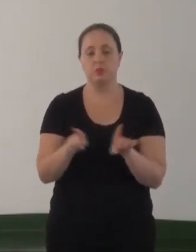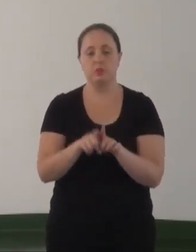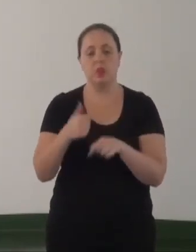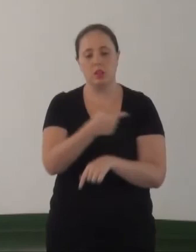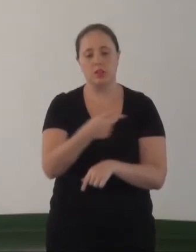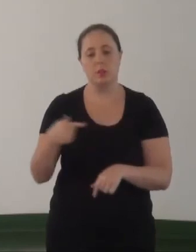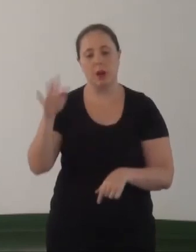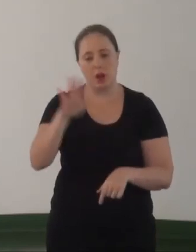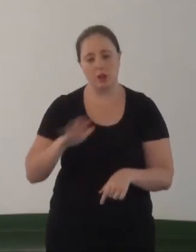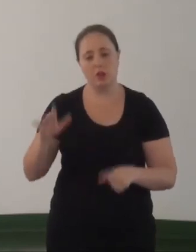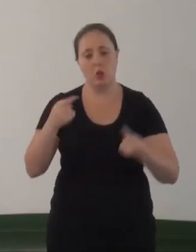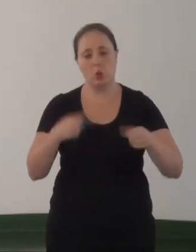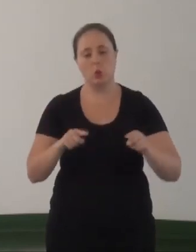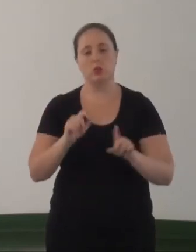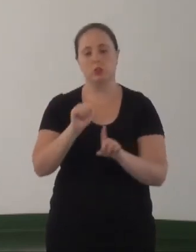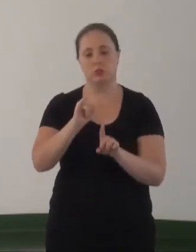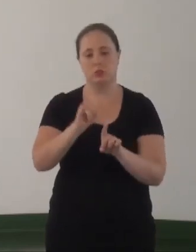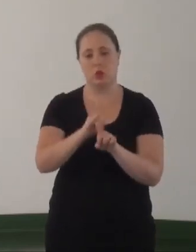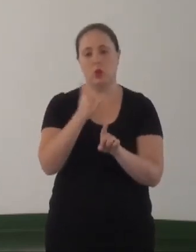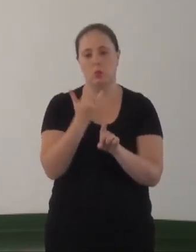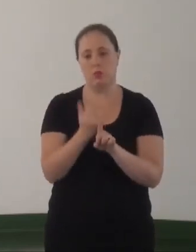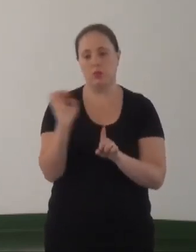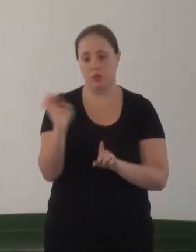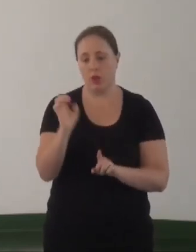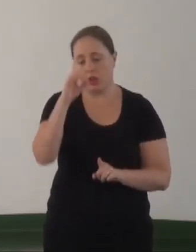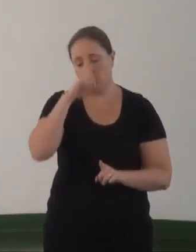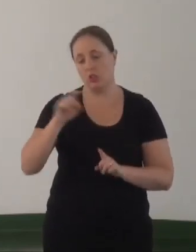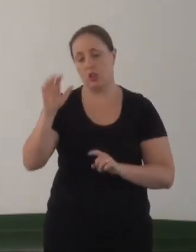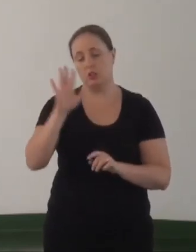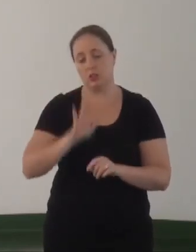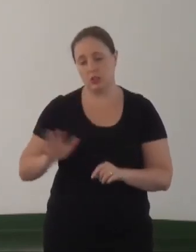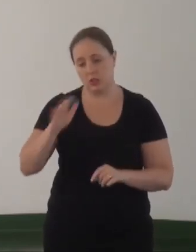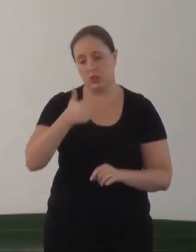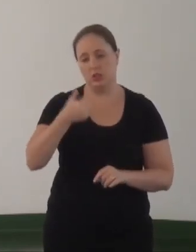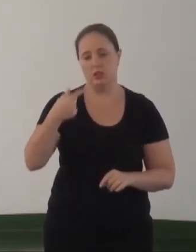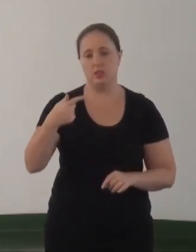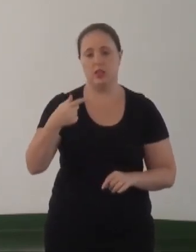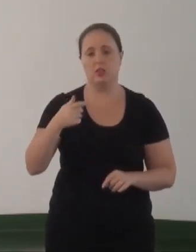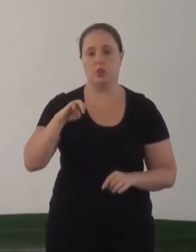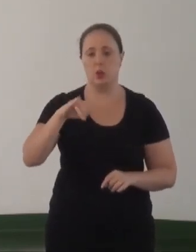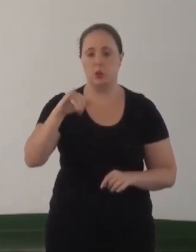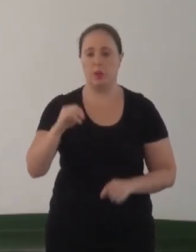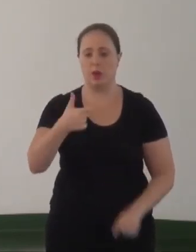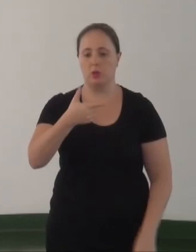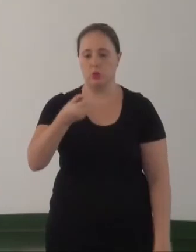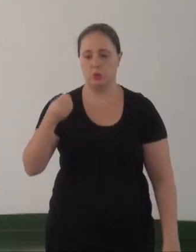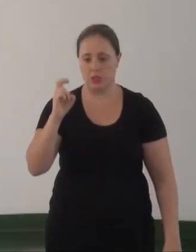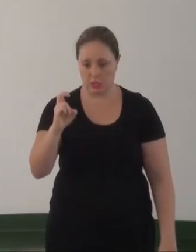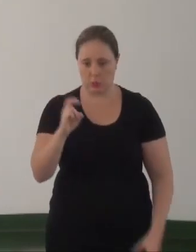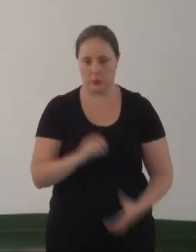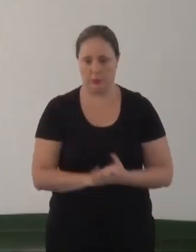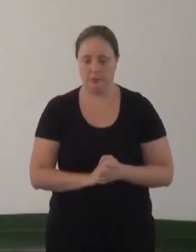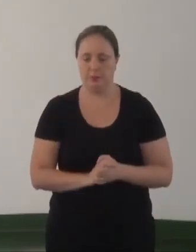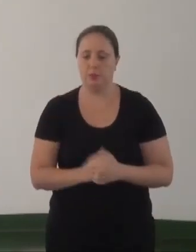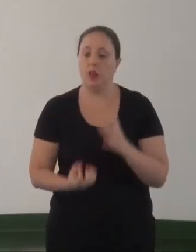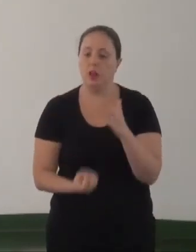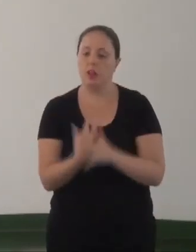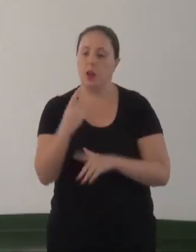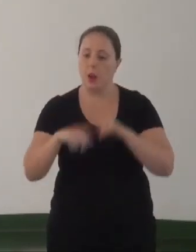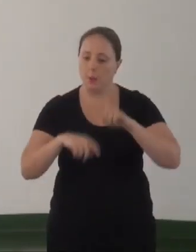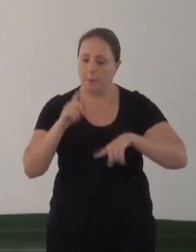Semana Nacional de Combate à Homofobia, o Dia Nacional de Combate à Homofobia, 17 de 5 de 2005. Produzir material